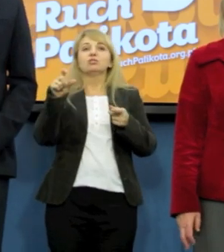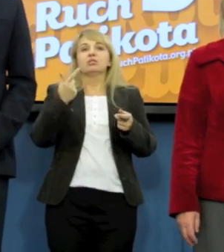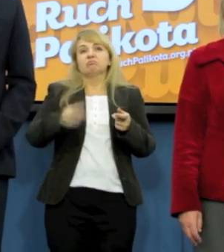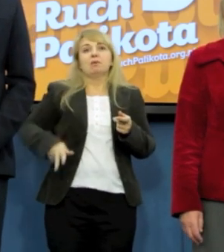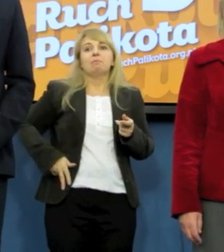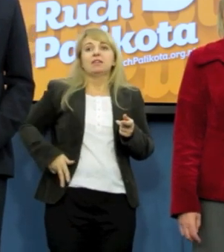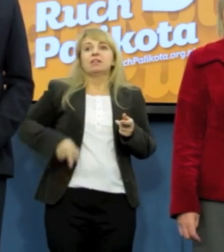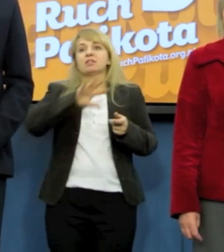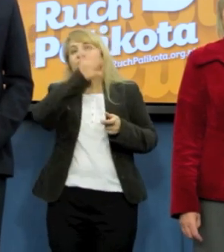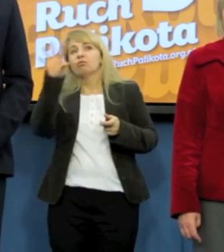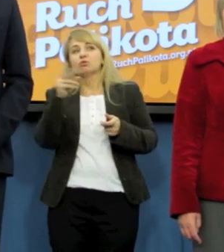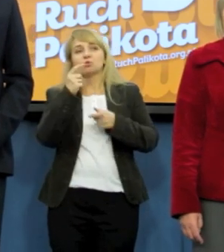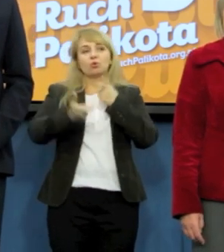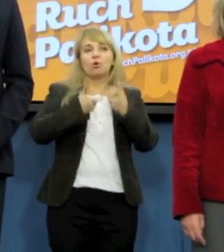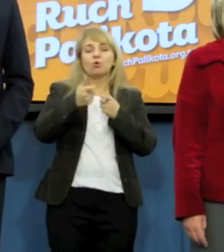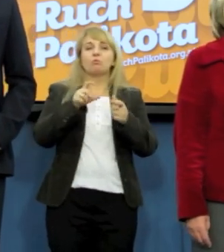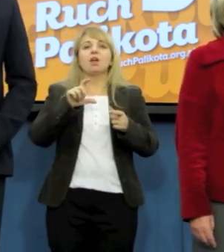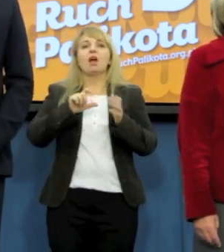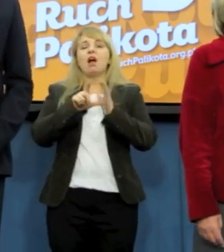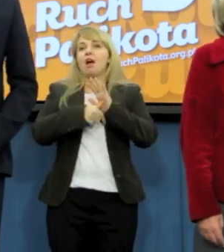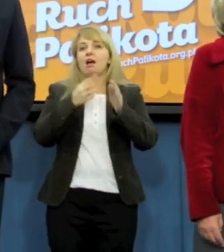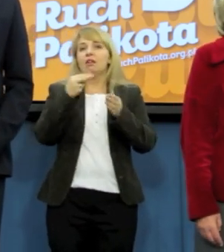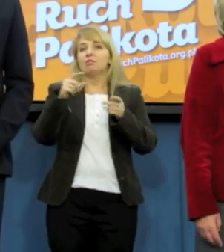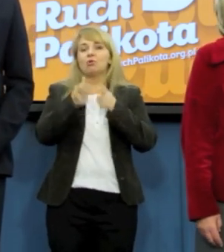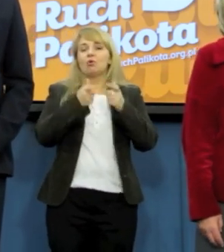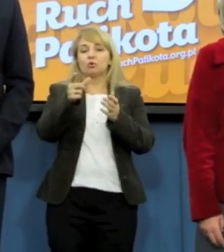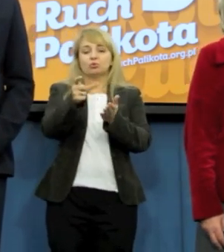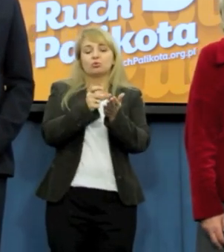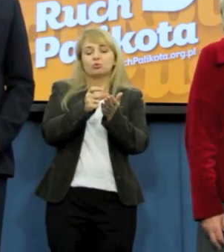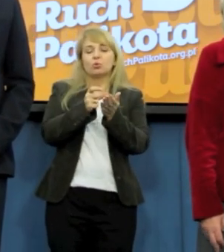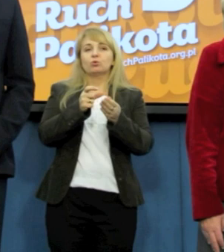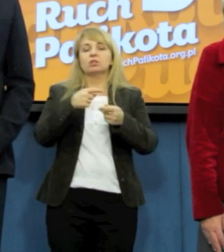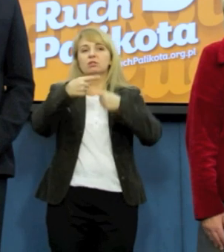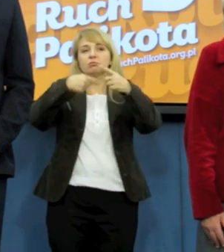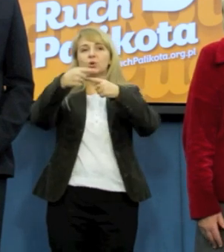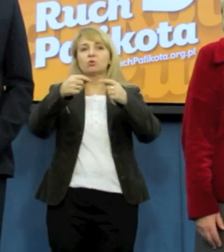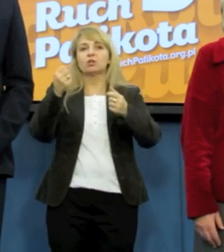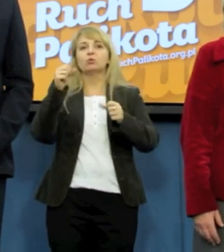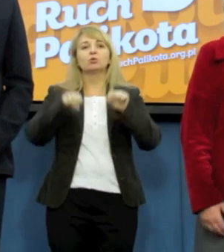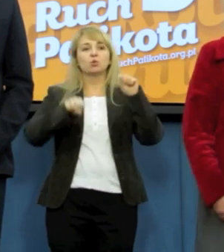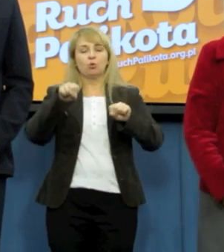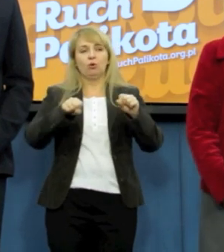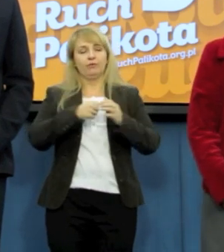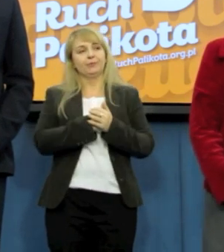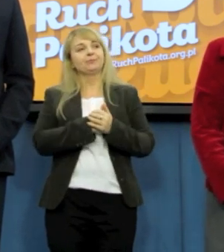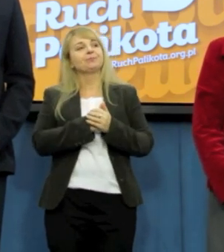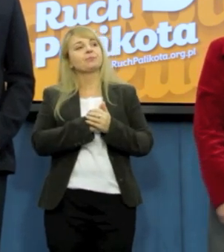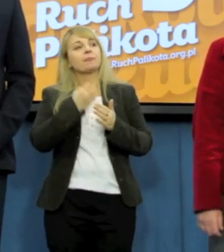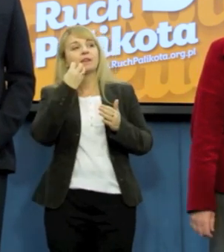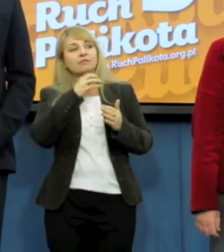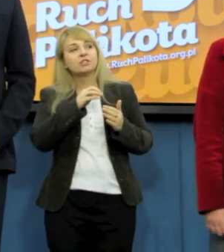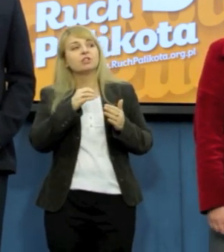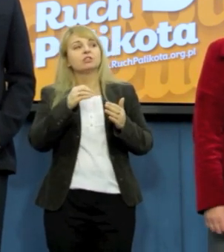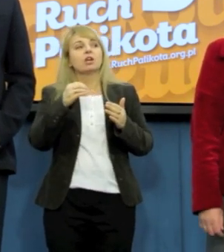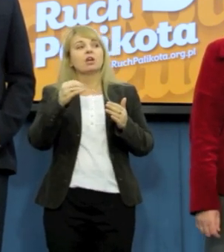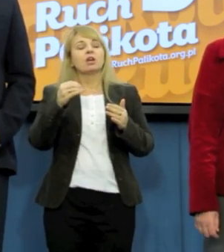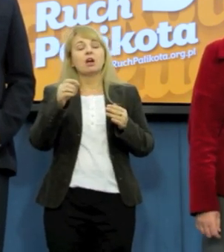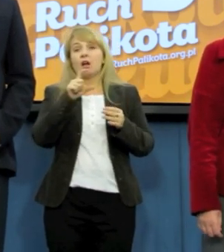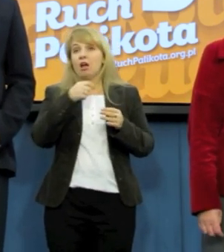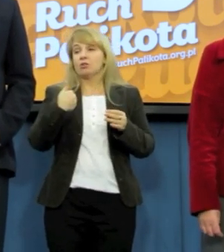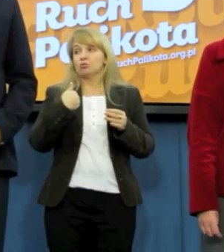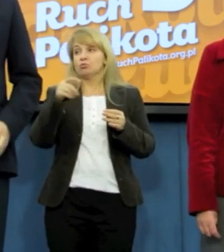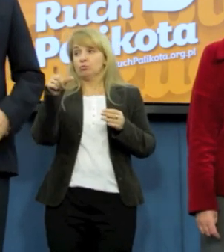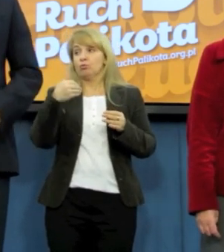się wszystkim zajmuje, tylko nie z króceniem procedur sądowych. A czy prowadzi Pani jakieś ustalenia wcześniej z Rydzykiem Gowinem w sprawie